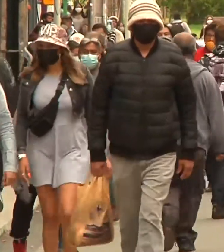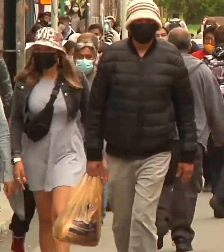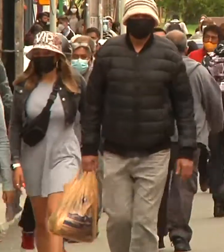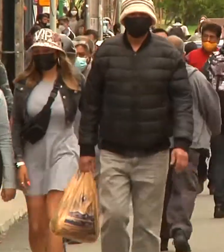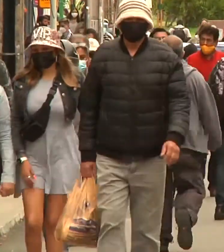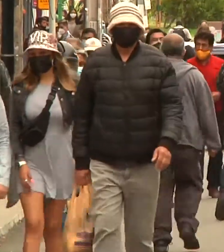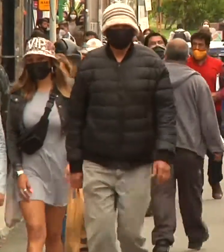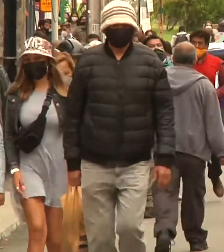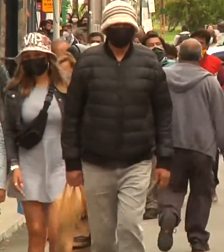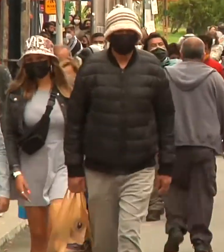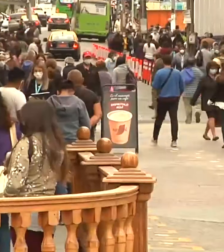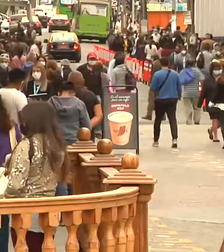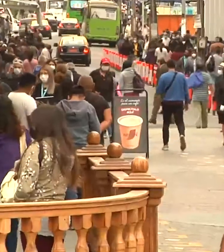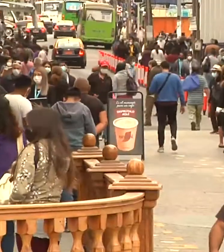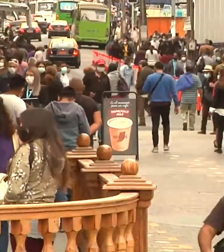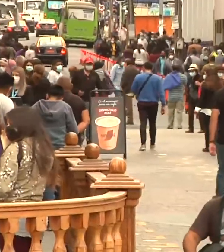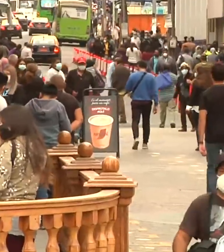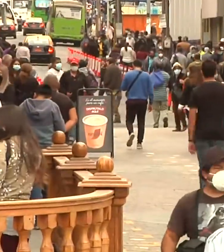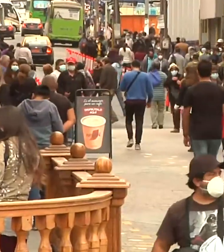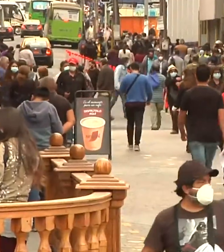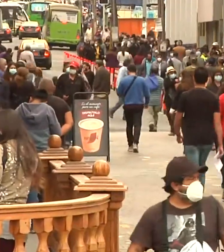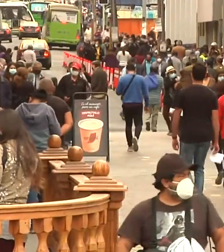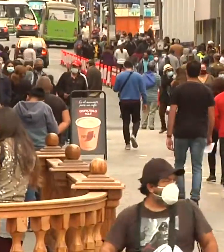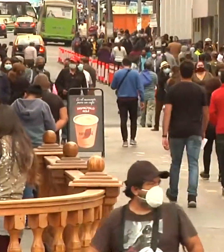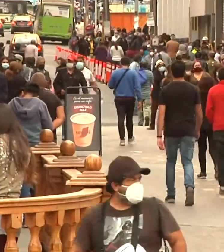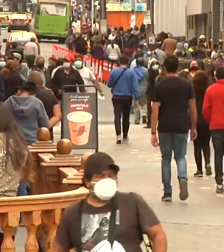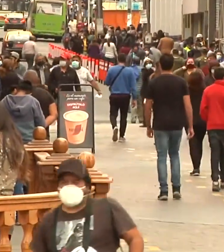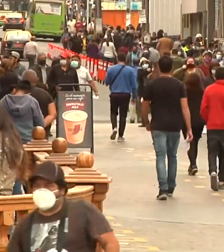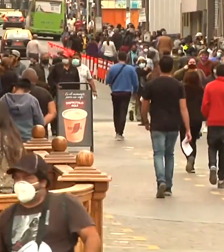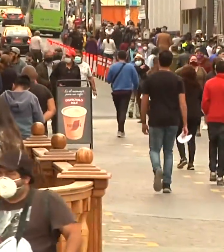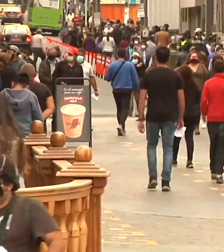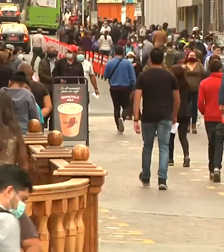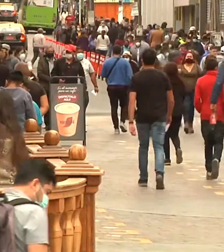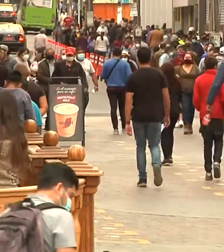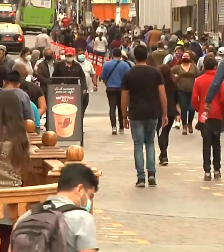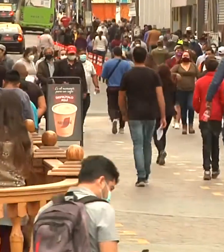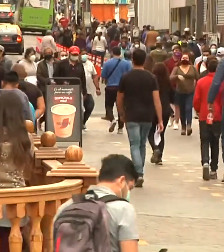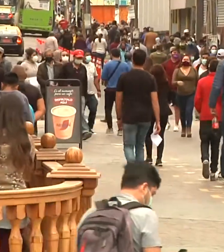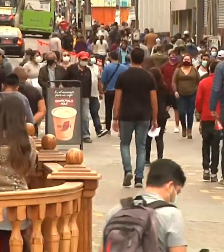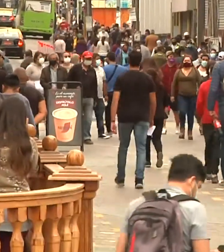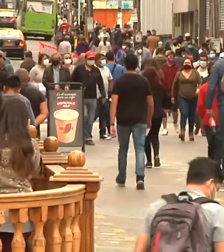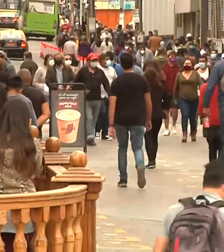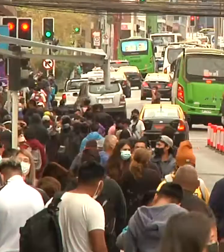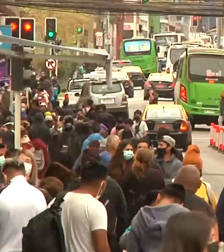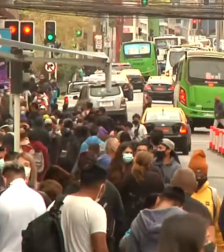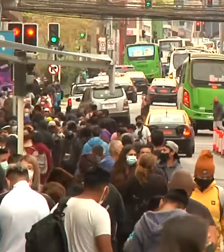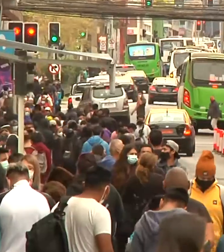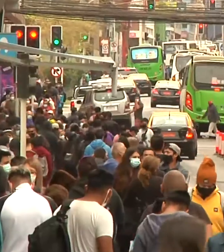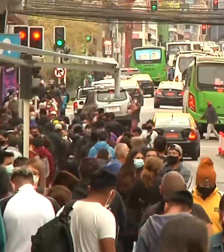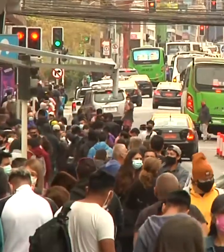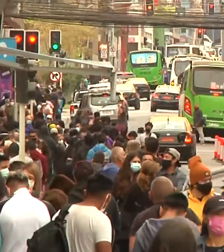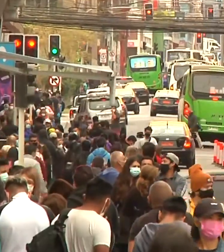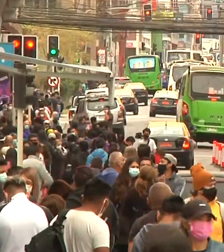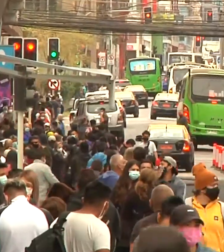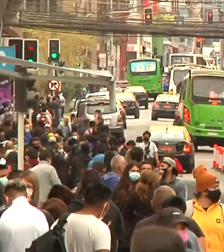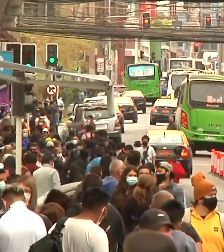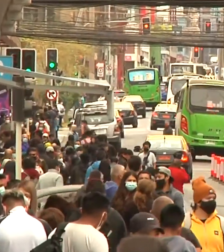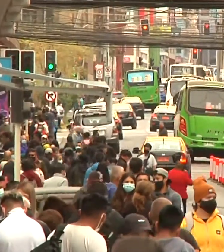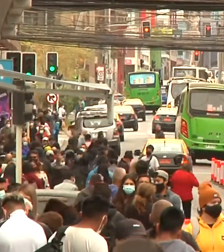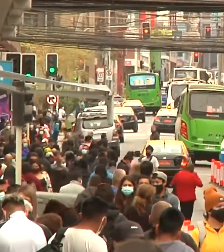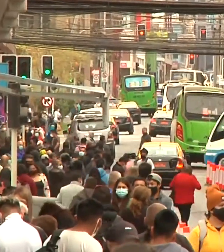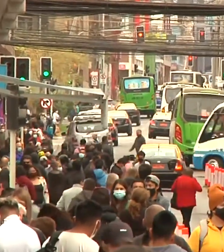en la publicación en Twitter y la posibilidad de retroceder en el programa Paso a Paso, el Ceremi indicó que se han